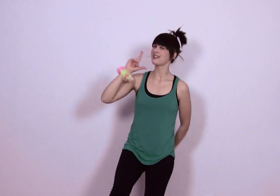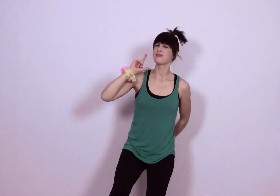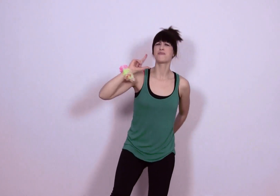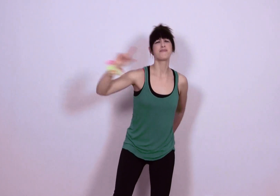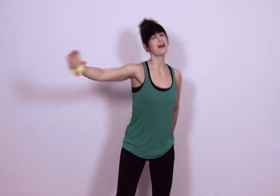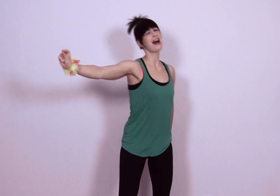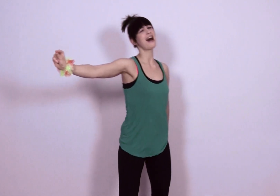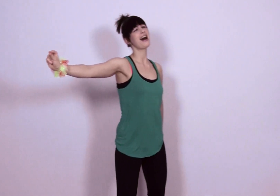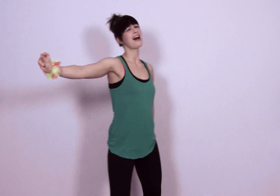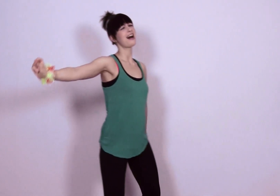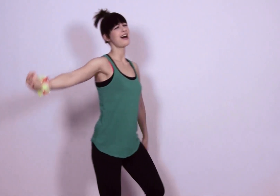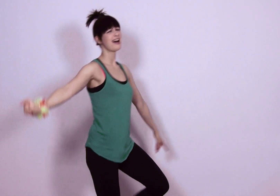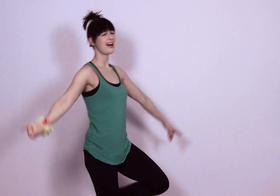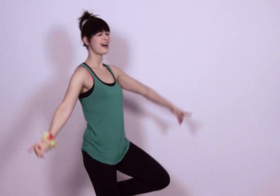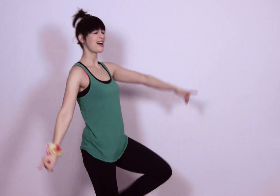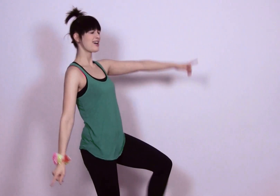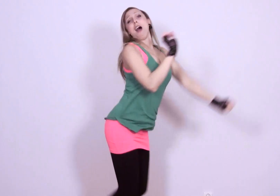hjärn?